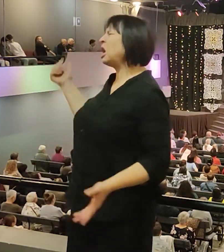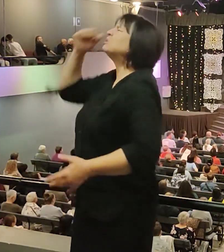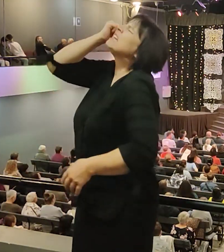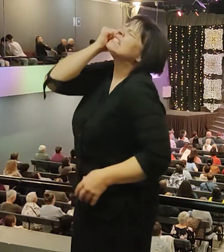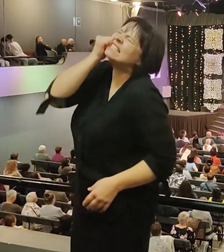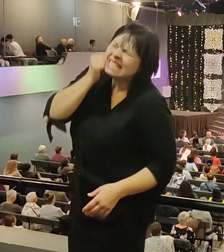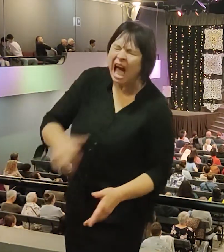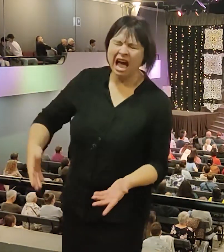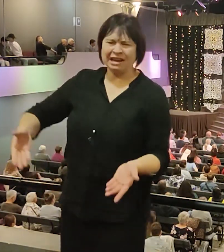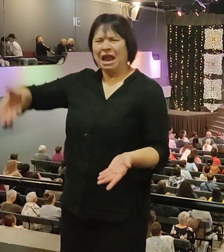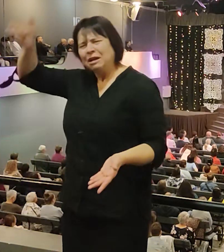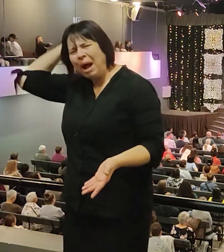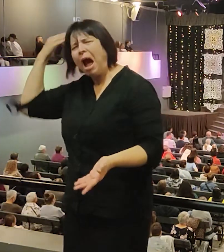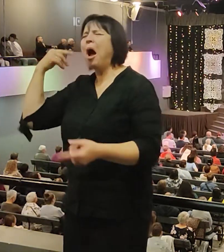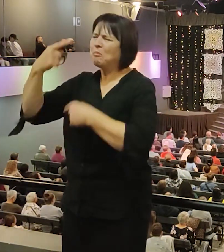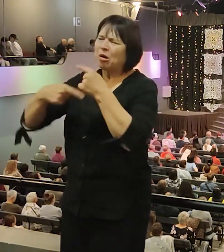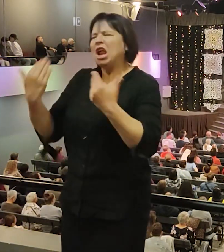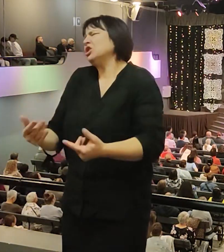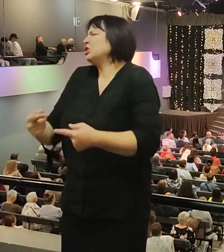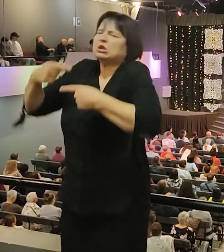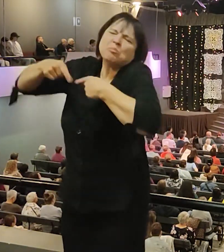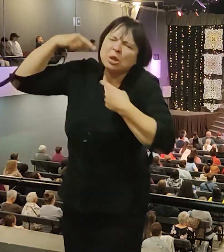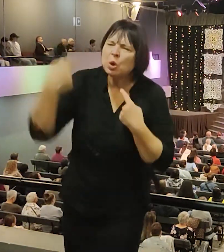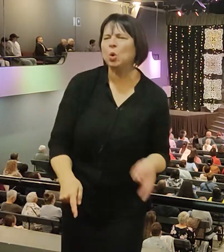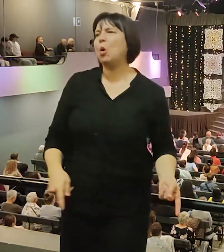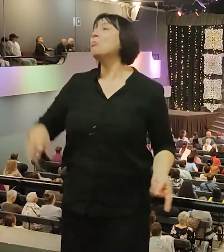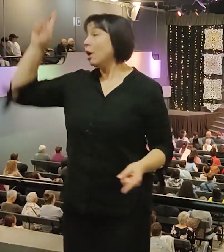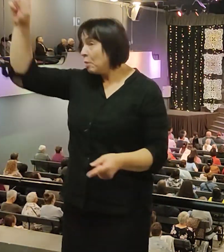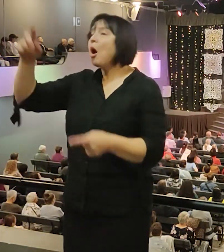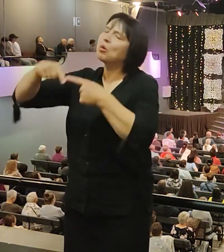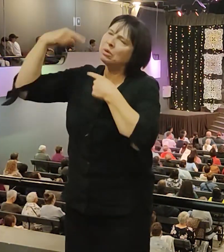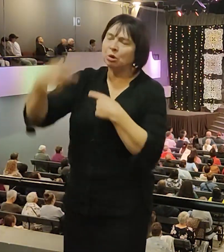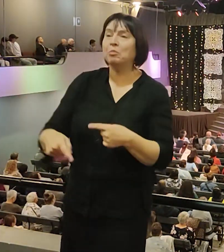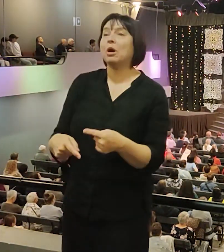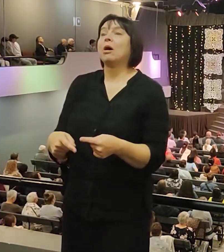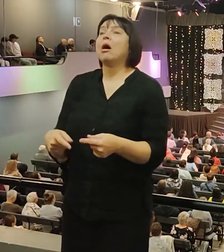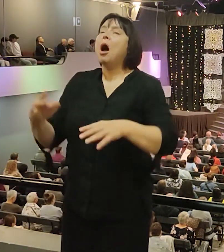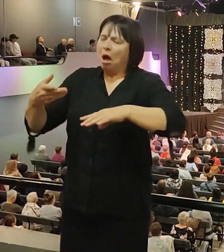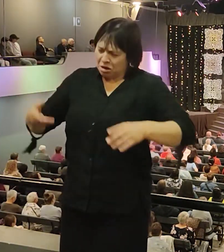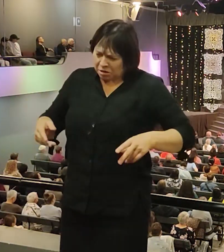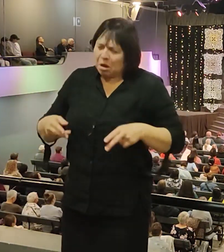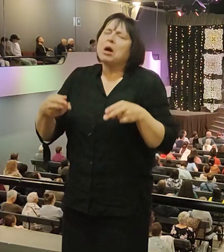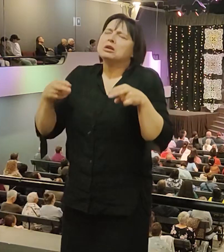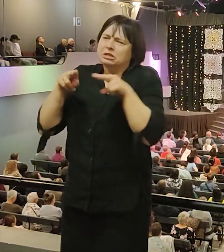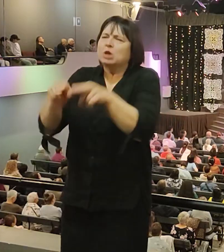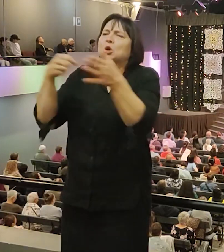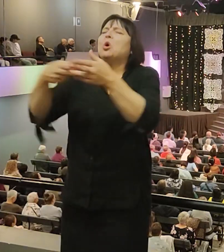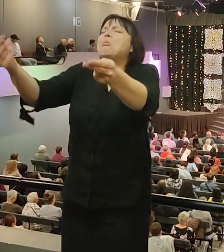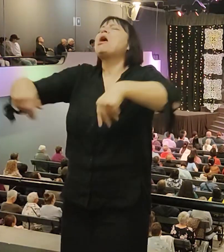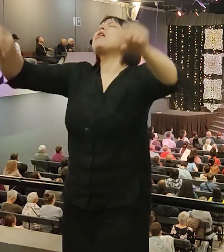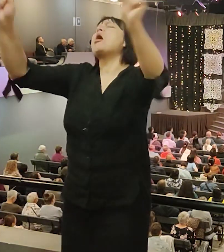тысячелетия. Господь по-другому сейчас смотрит. Секс до брака роли не играет. Ну, немножко